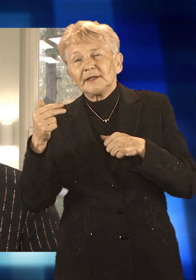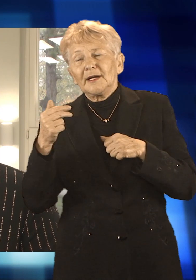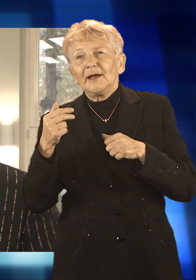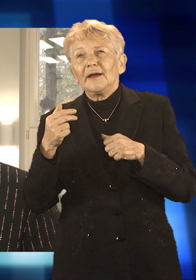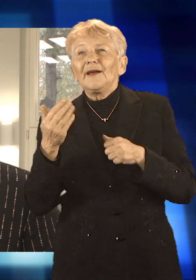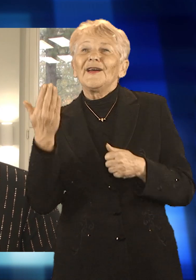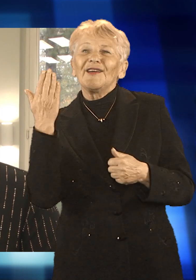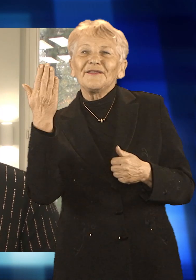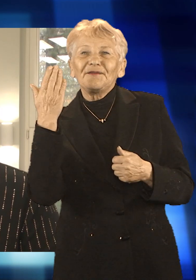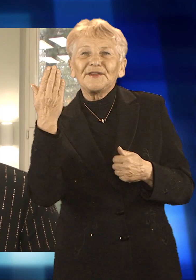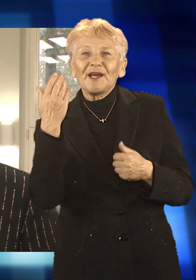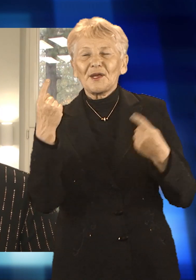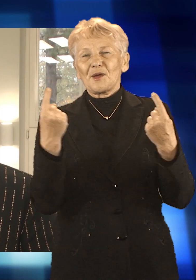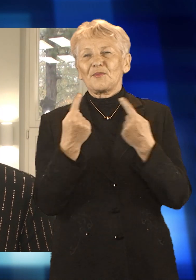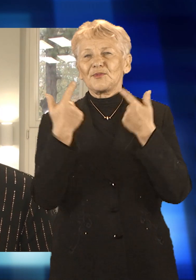Przygodo.